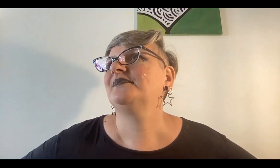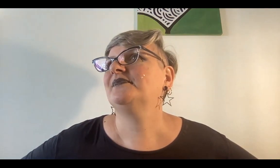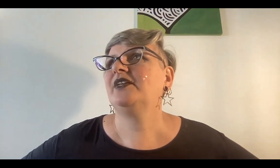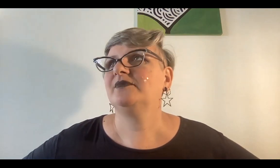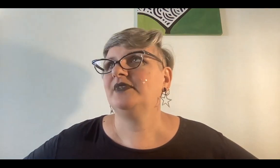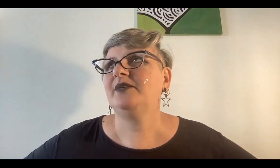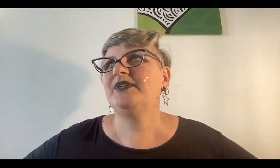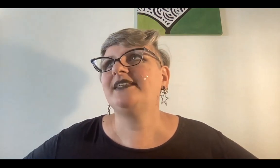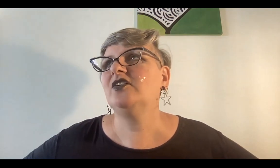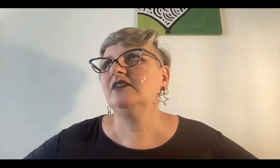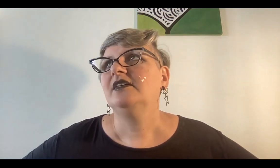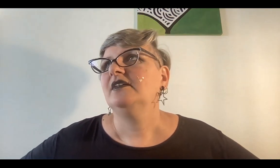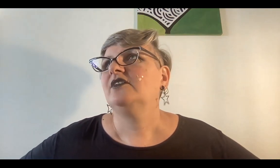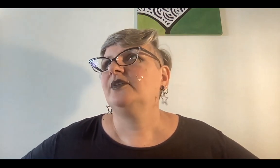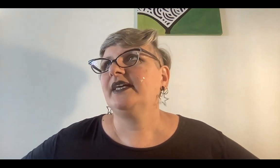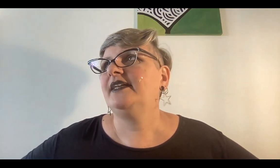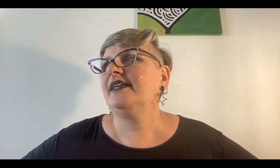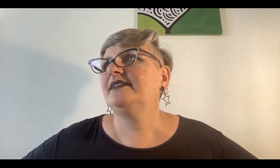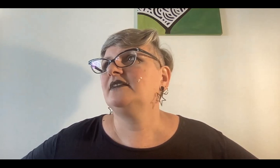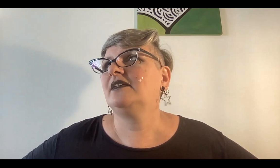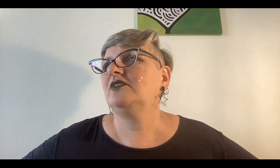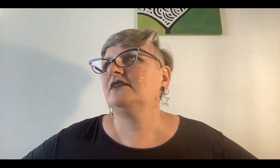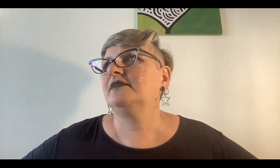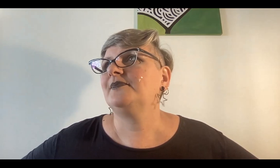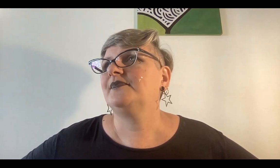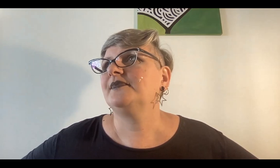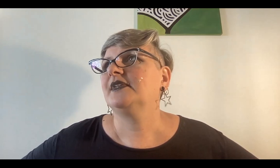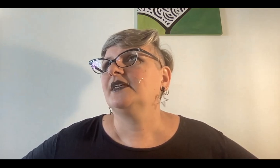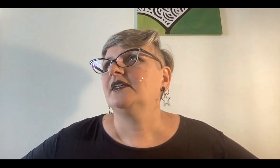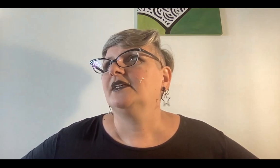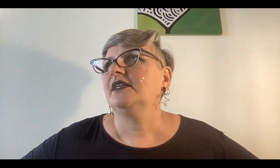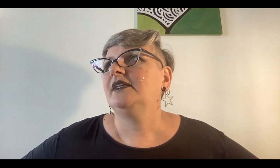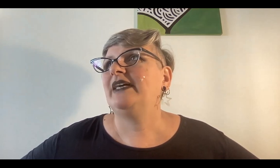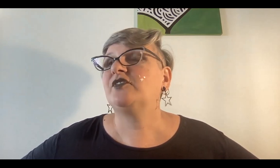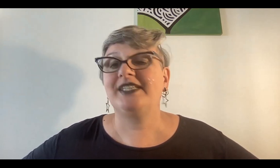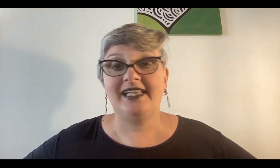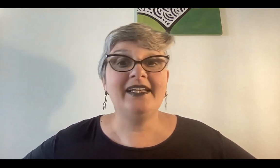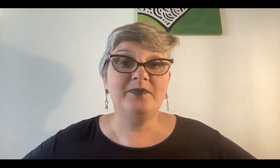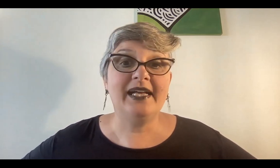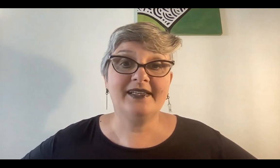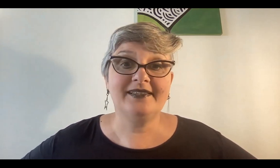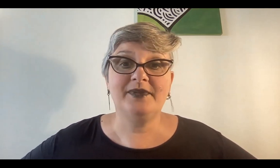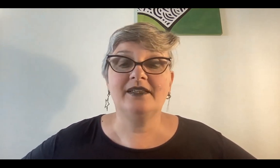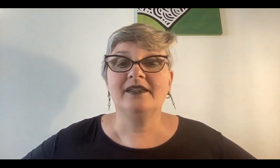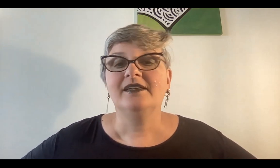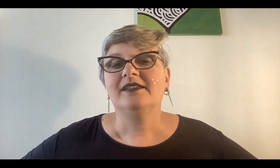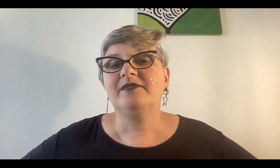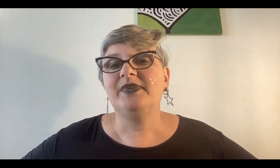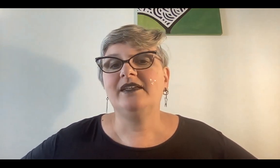después sigo con ovejas negras y con maestros estelares va a recibir también